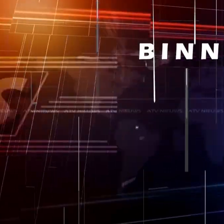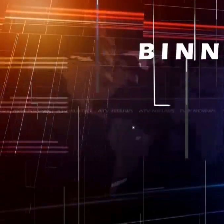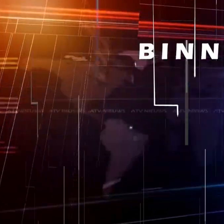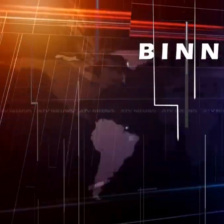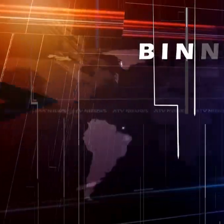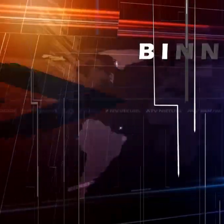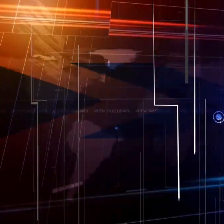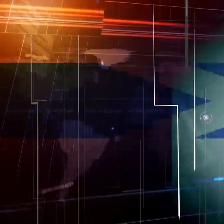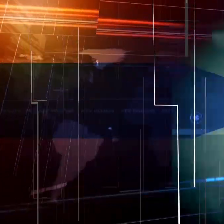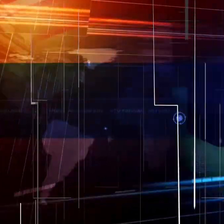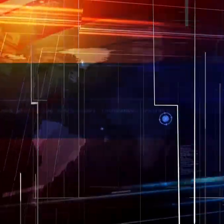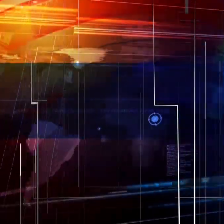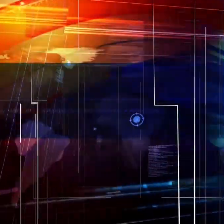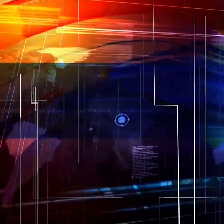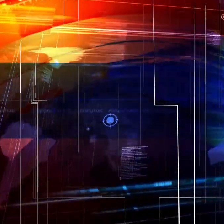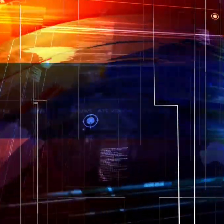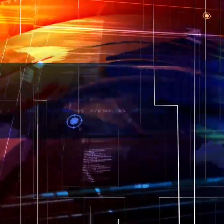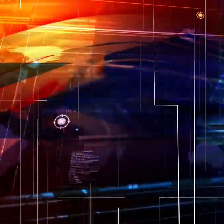TV Gelderlandse Zaken.